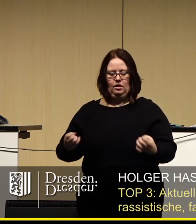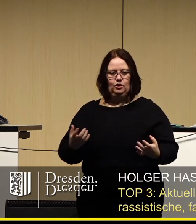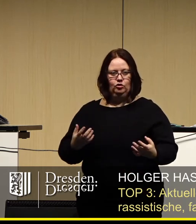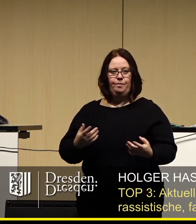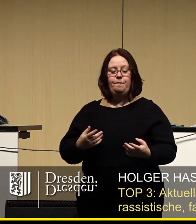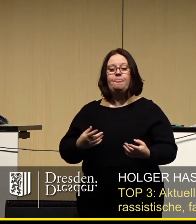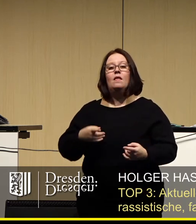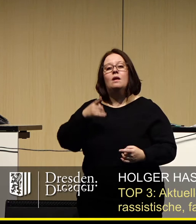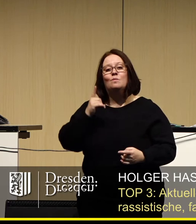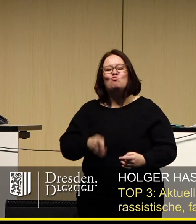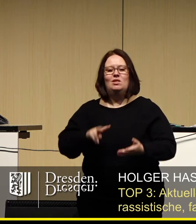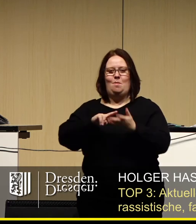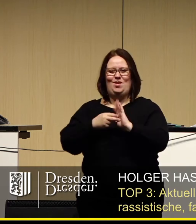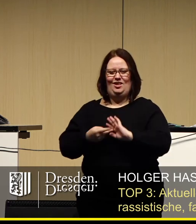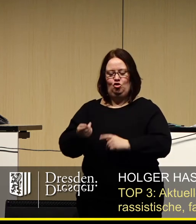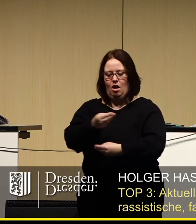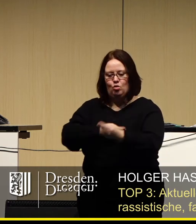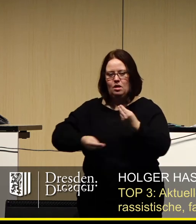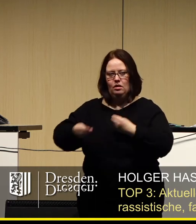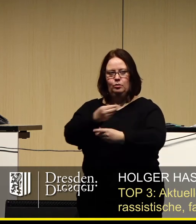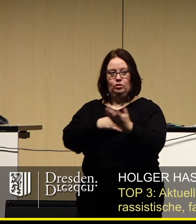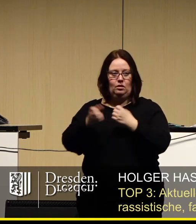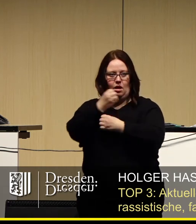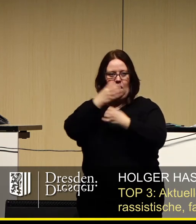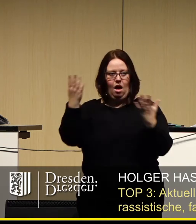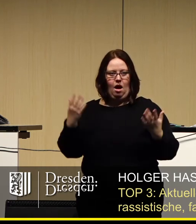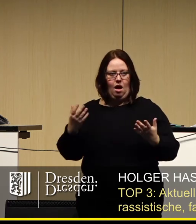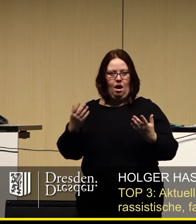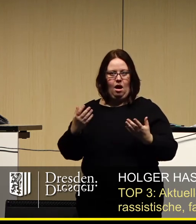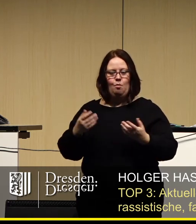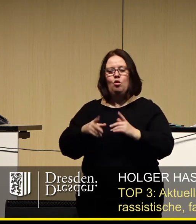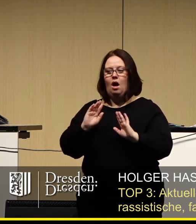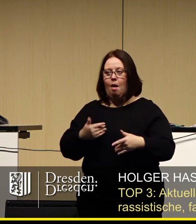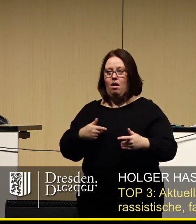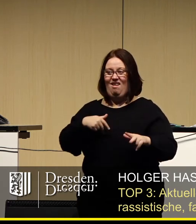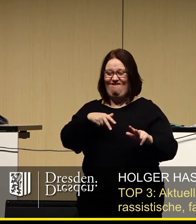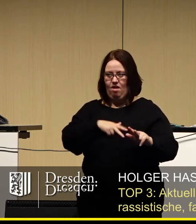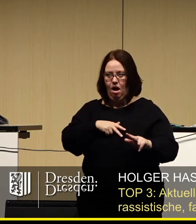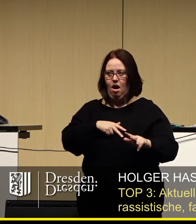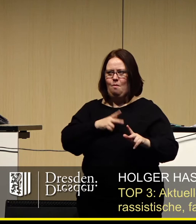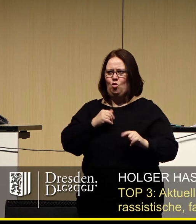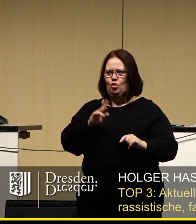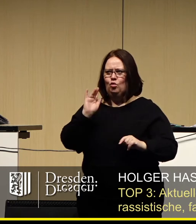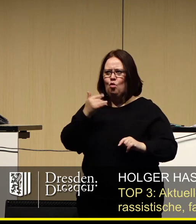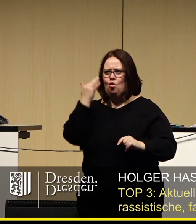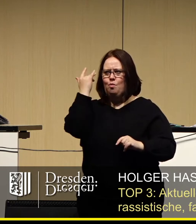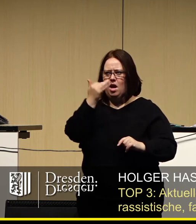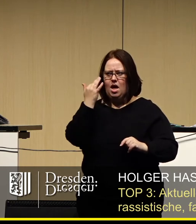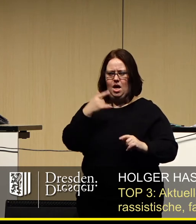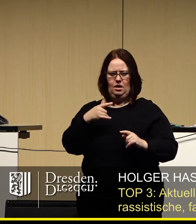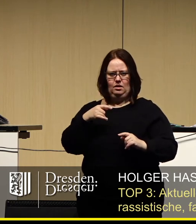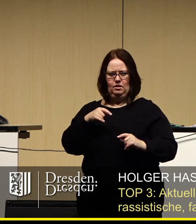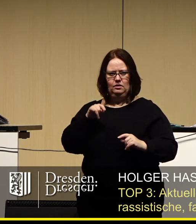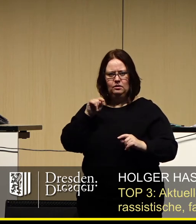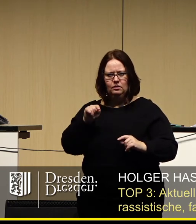Wir müssen uns damit politisch auseinandersetzen, ohne Frage. Wir dürfen aber auf keinen Fall auch nur den Hauch des Anscheins erwecken,